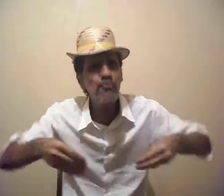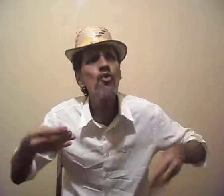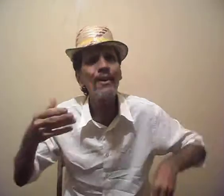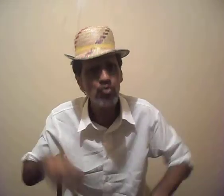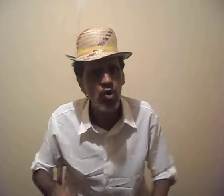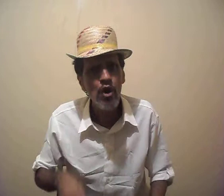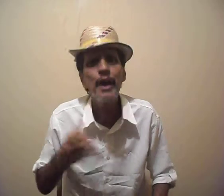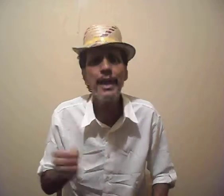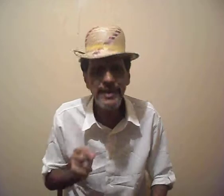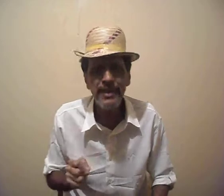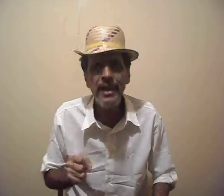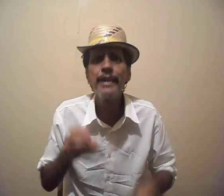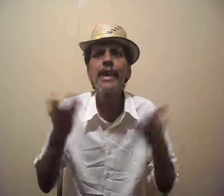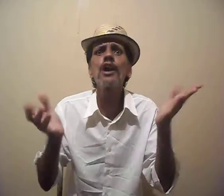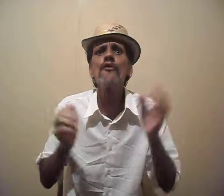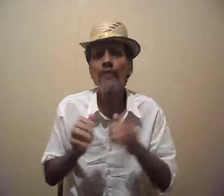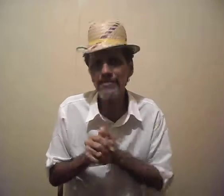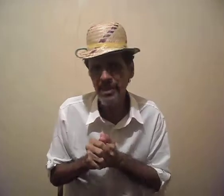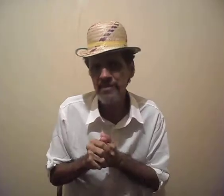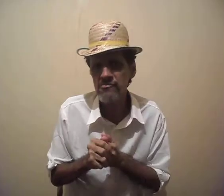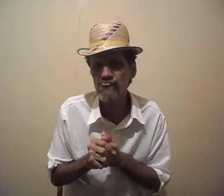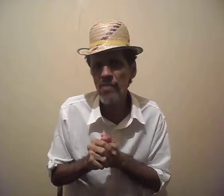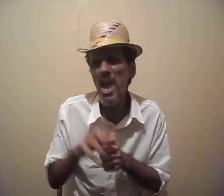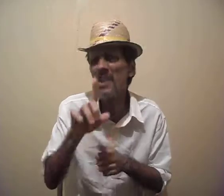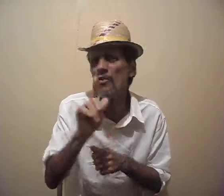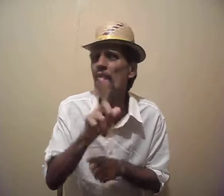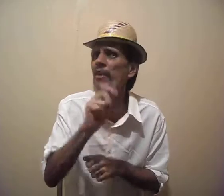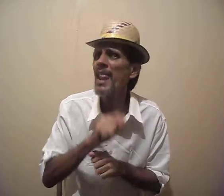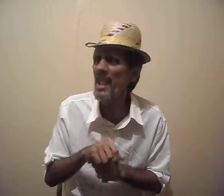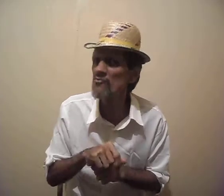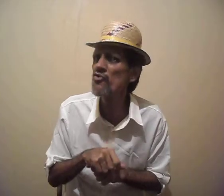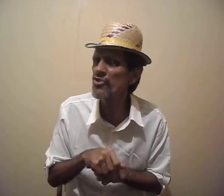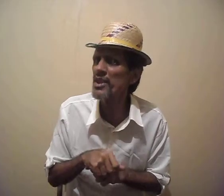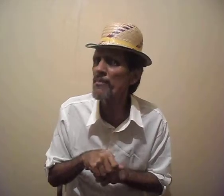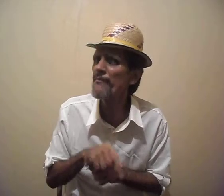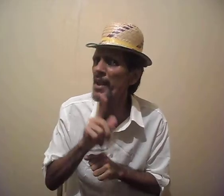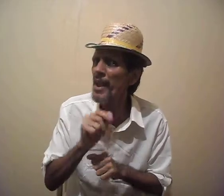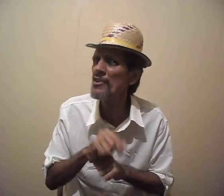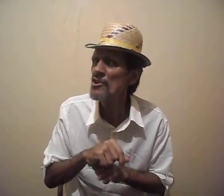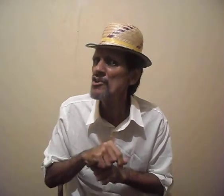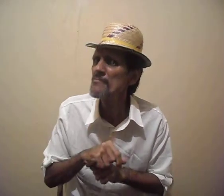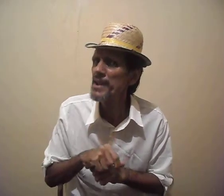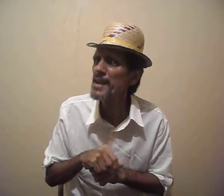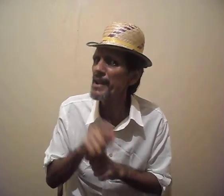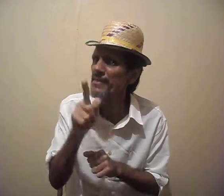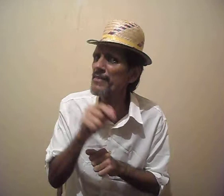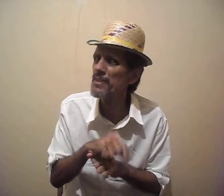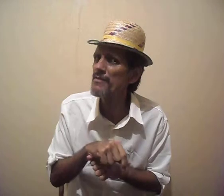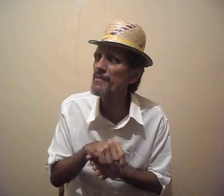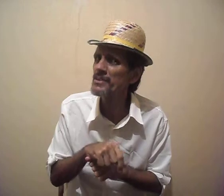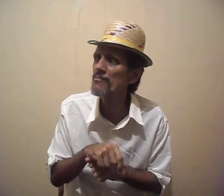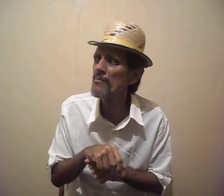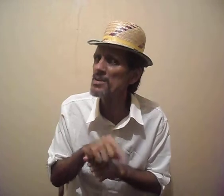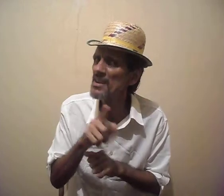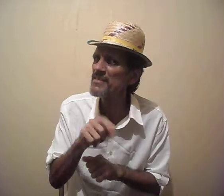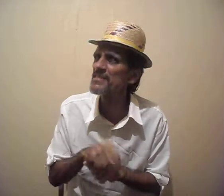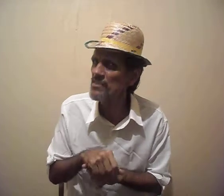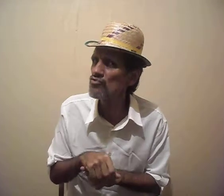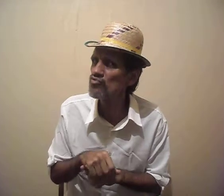voador? E aí, gente, o que que eu vou fazer? É, acho que eu vou falar com o coronel pra falar pra entrar nessa TV Machabu e acertar isso tudo.